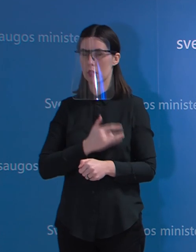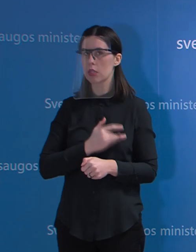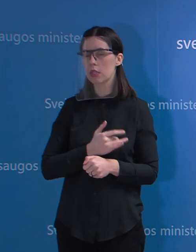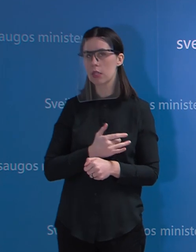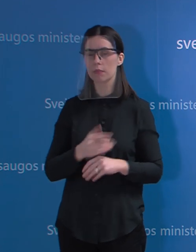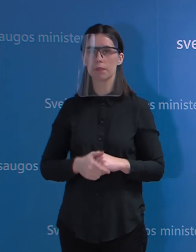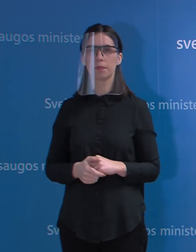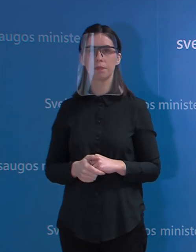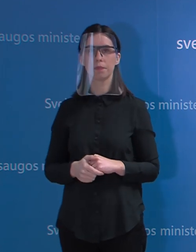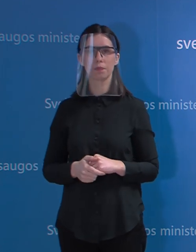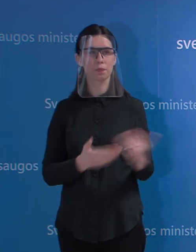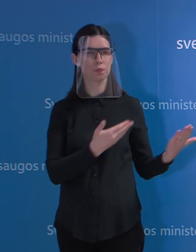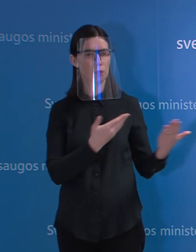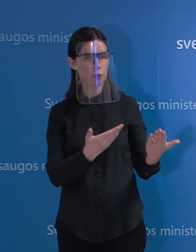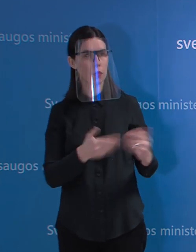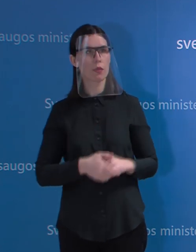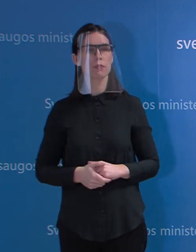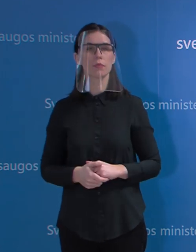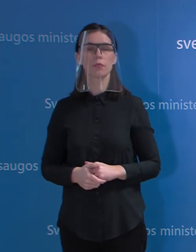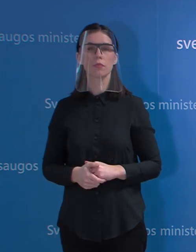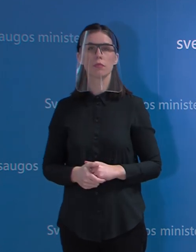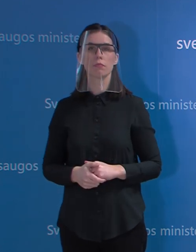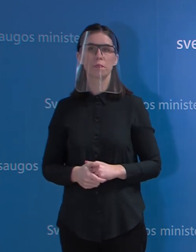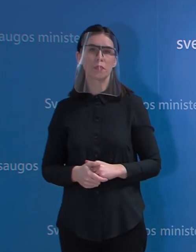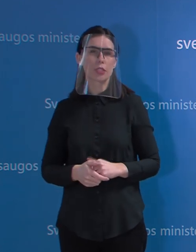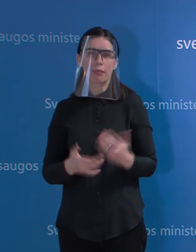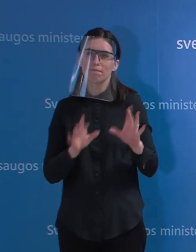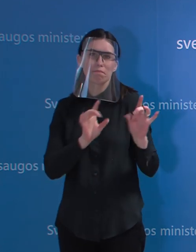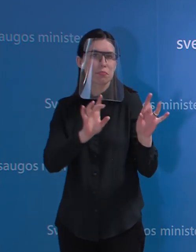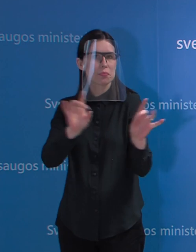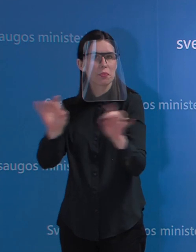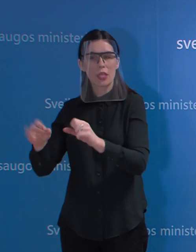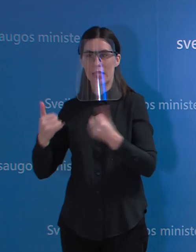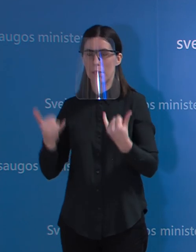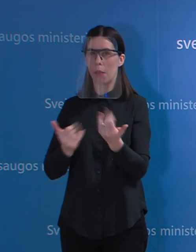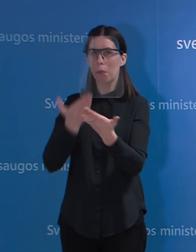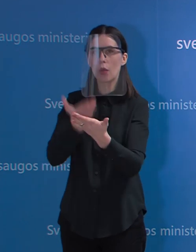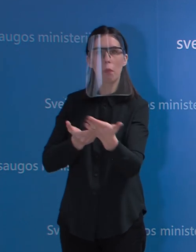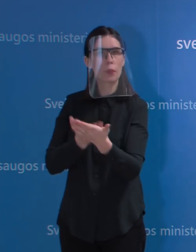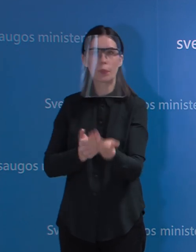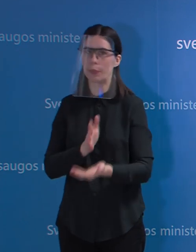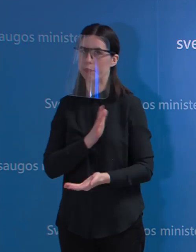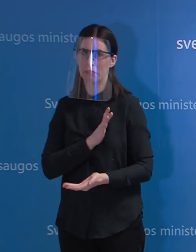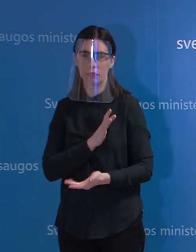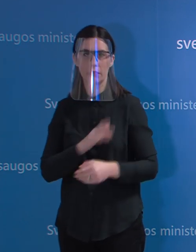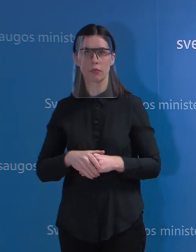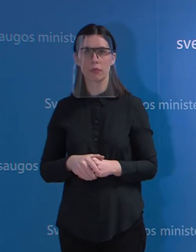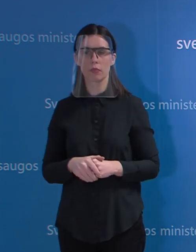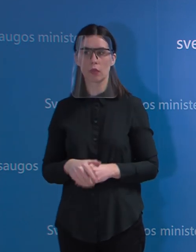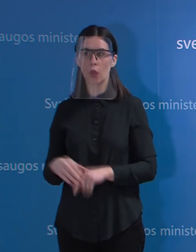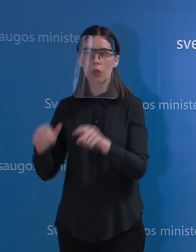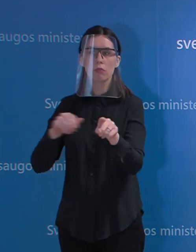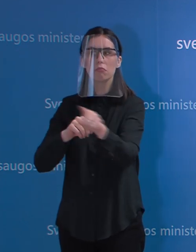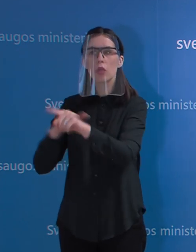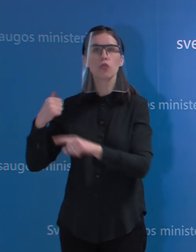ir matyti, skirtingai tie tyrimai yra atliekami. Aš tikrai dabar negalėčiau pakomentuot, o dėl ko patys pacientai